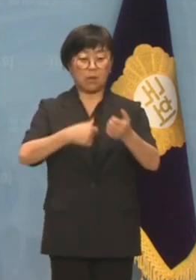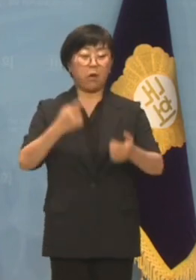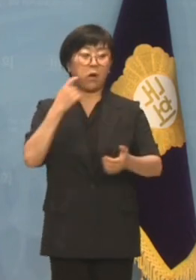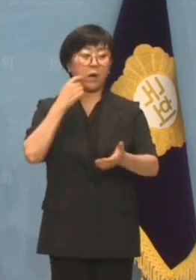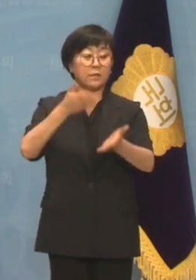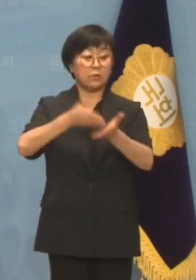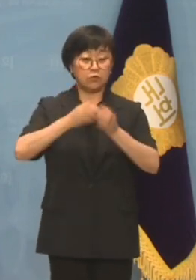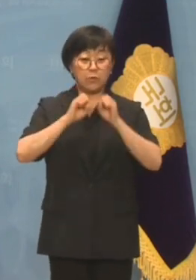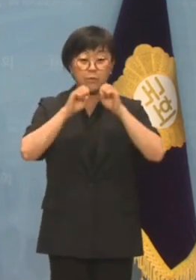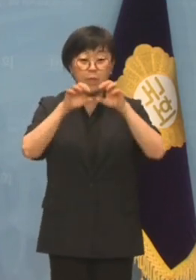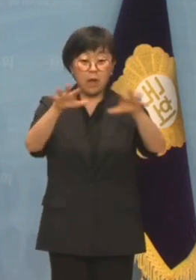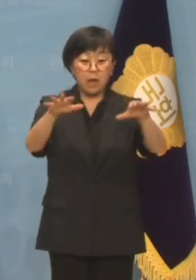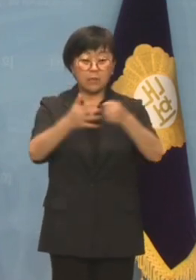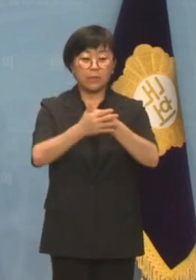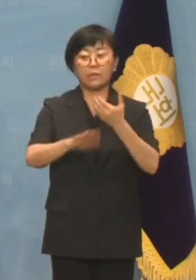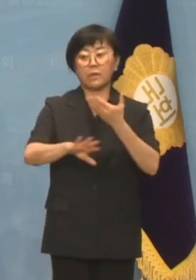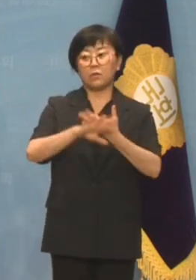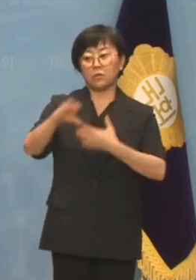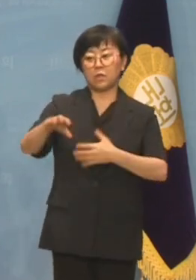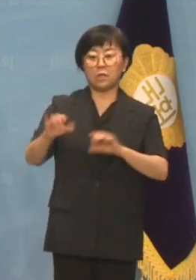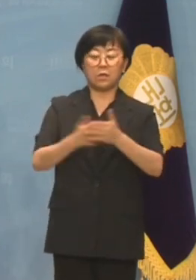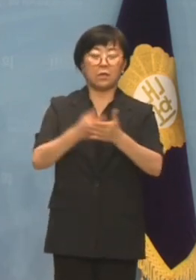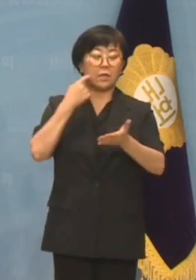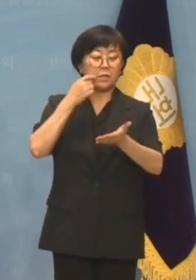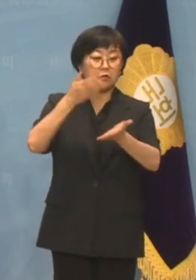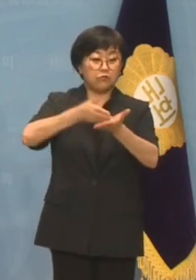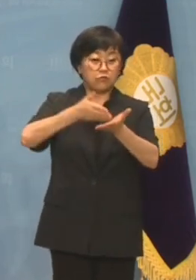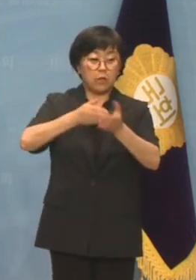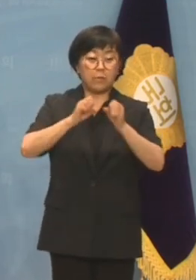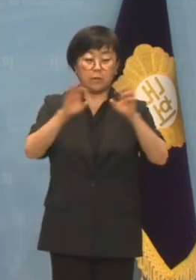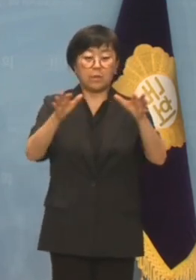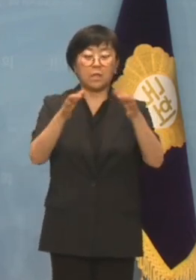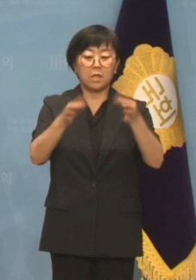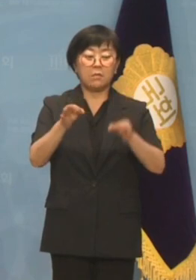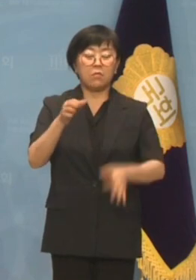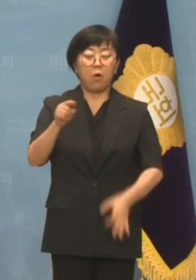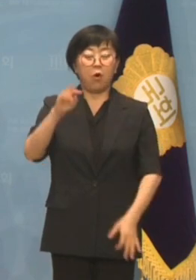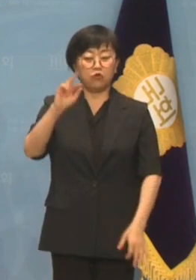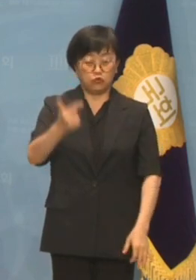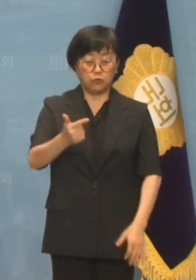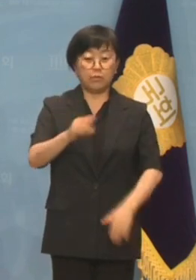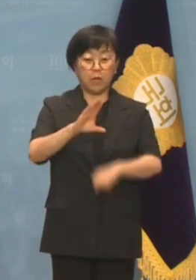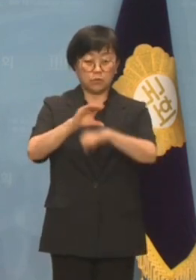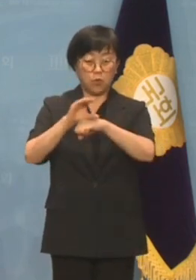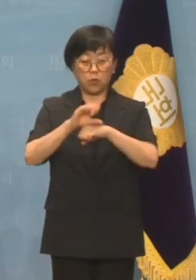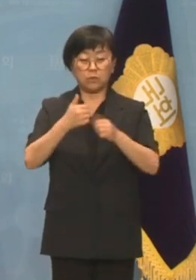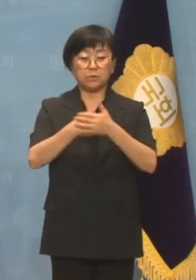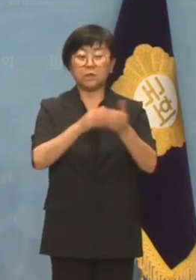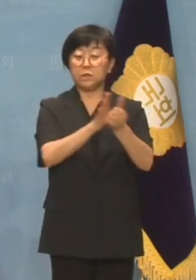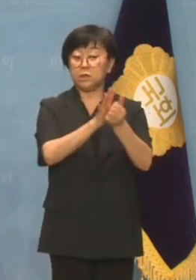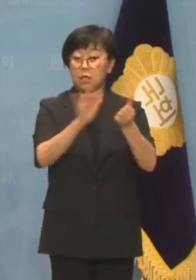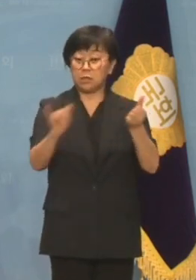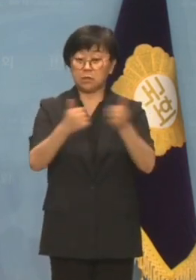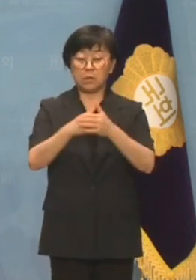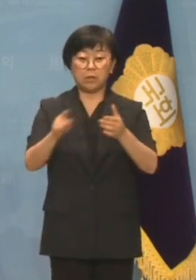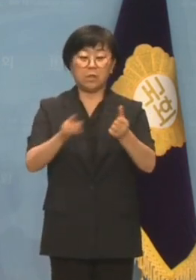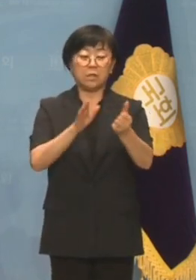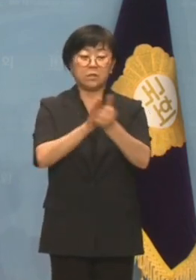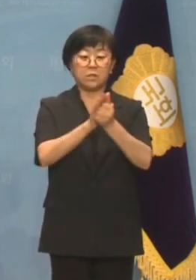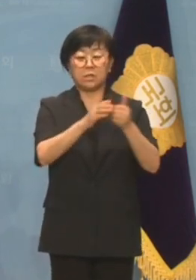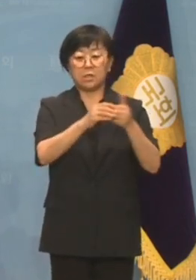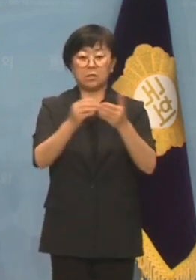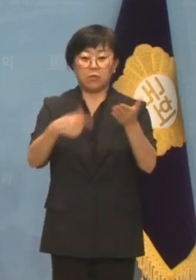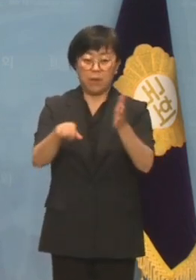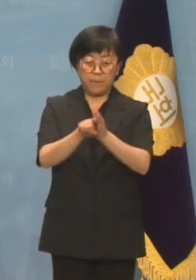가짜뉴스를 퍼뜨린 곳이 다름 아닌 가짜뉴스의 본산인 김어준 씨의 방송이기에 지지자들을 상대로 지지를